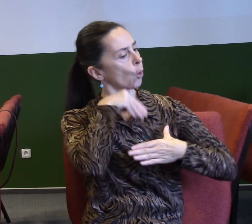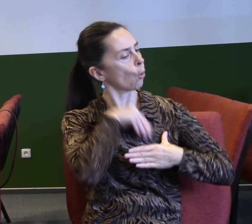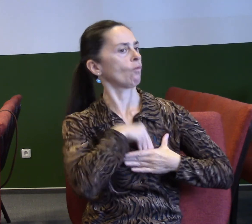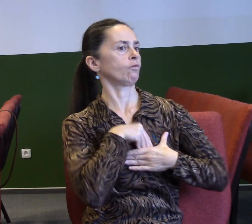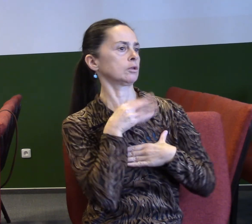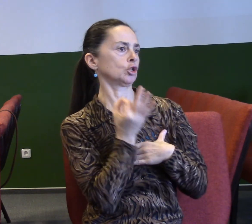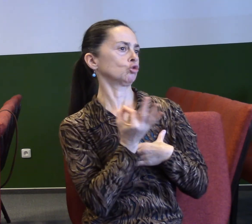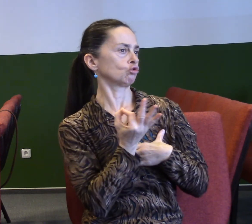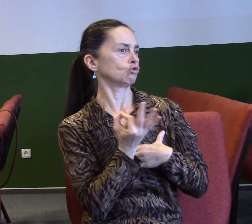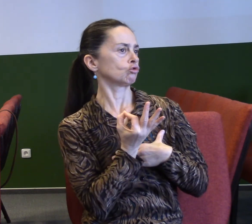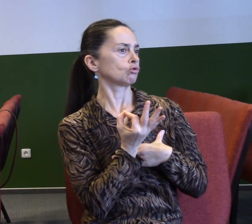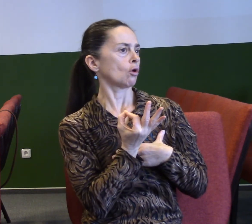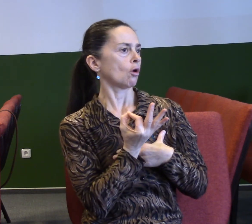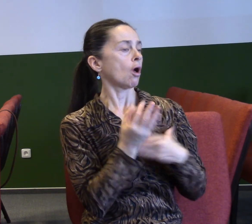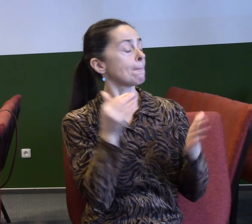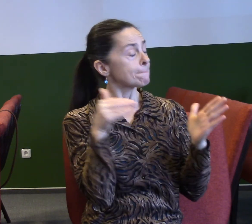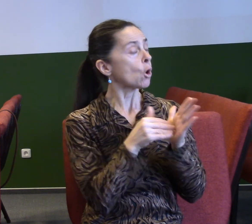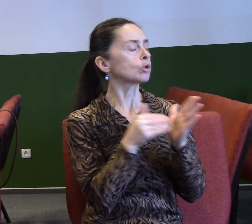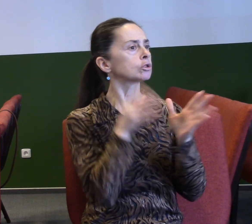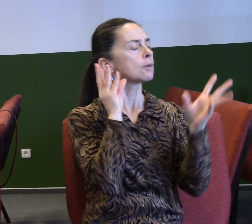Někdy potřebujeme slyšet, že motivy